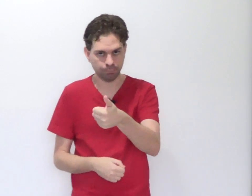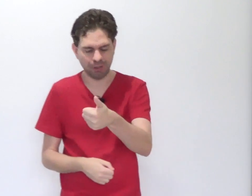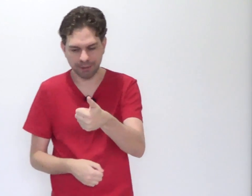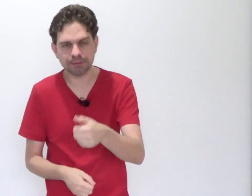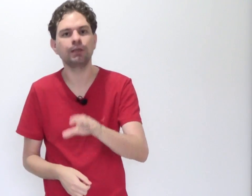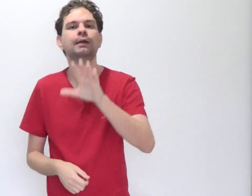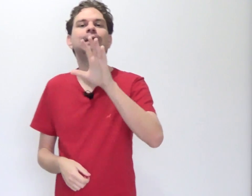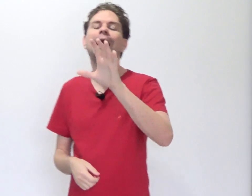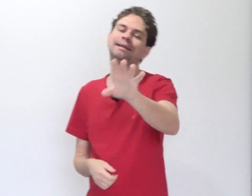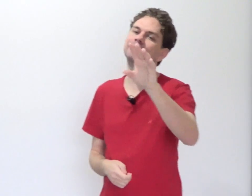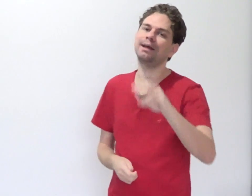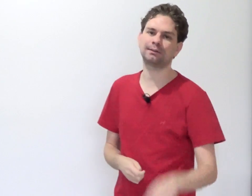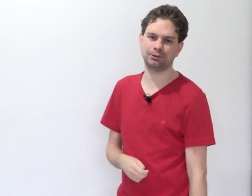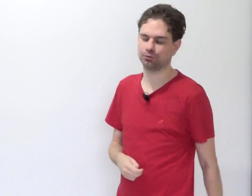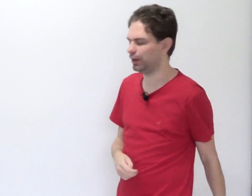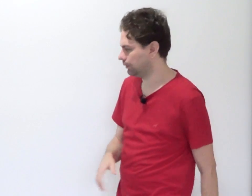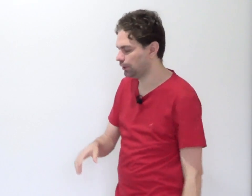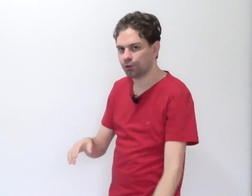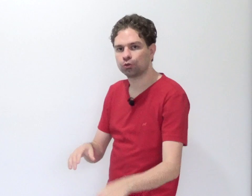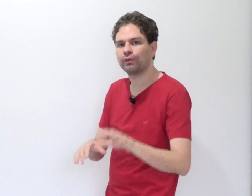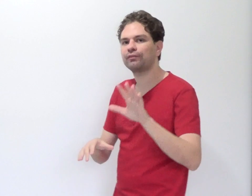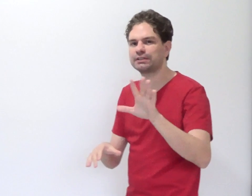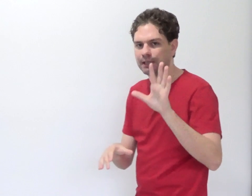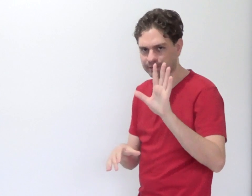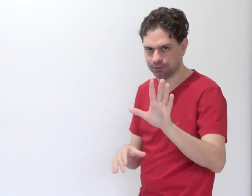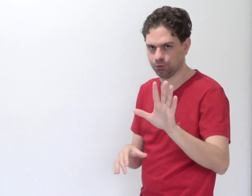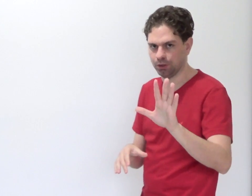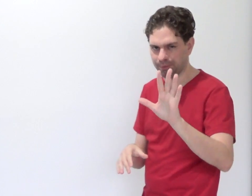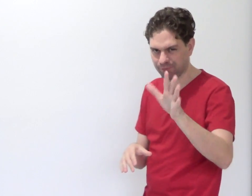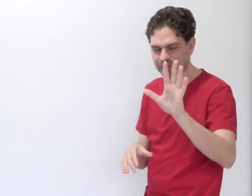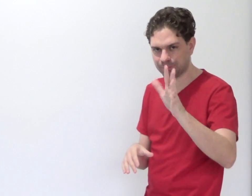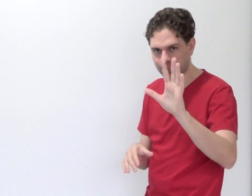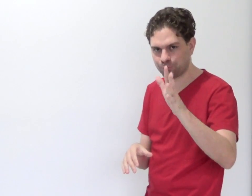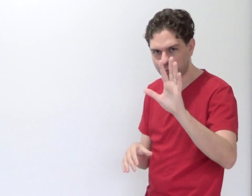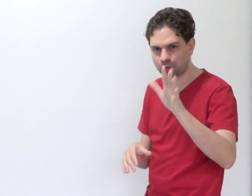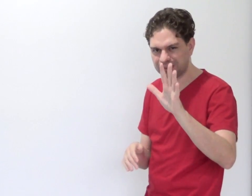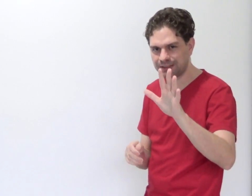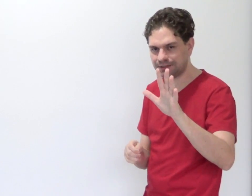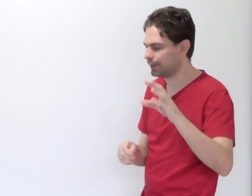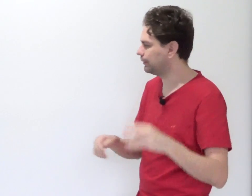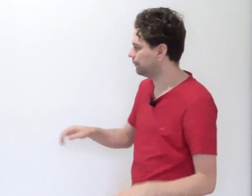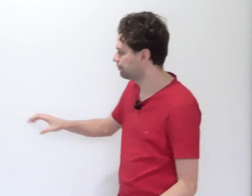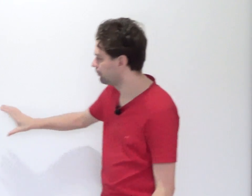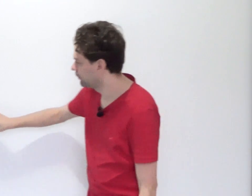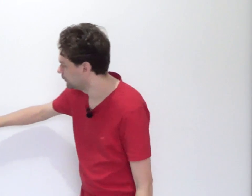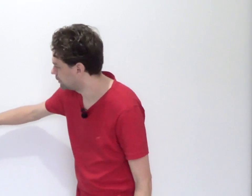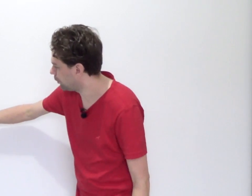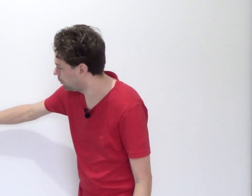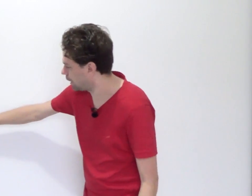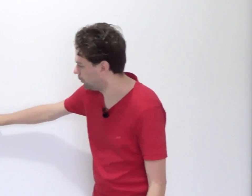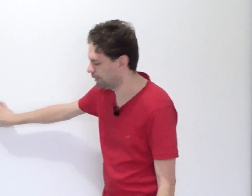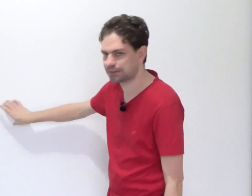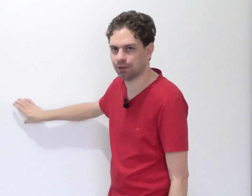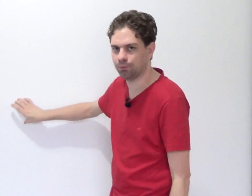Beleza? Aqui que entra a história. Tu vai fazer assim, ó, pra você conseguir entender. Você vai colocar conexão,